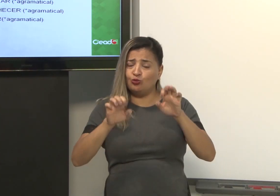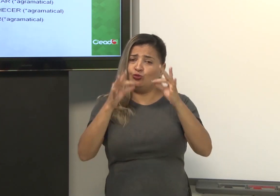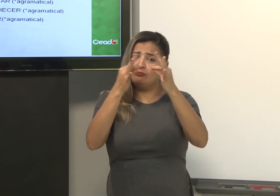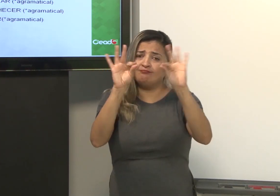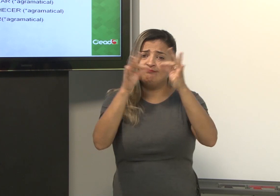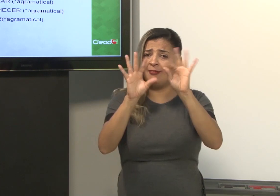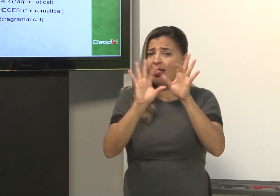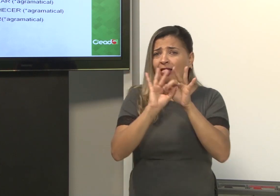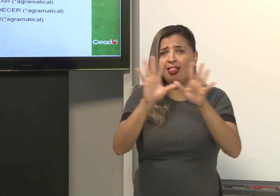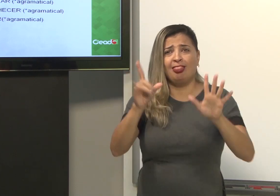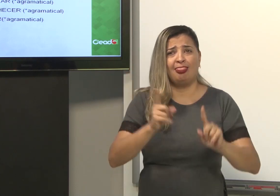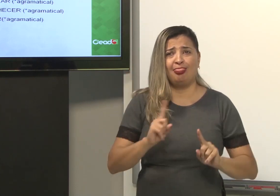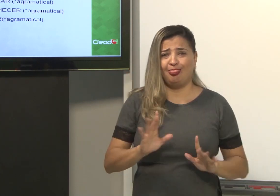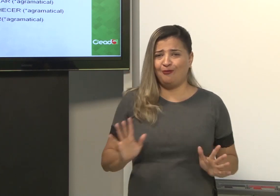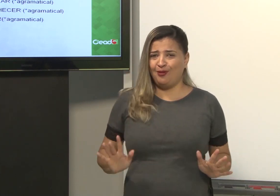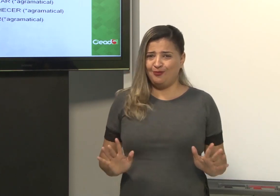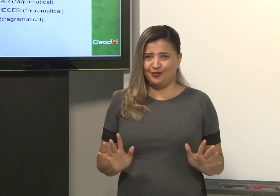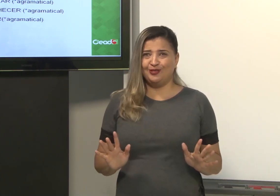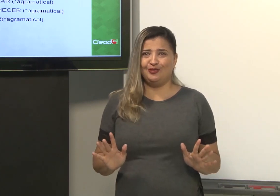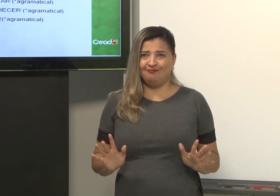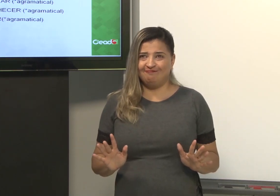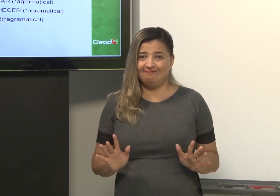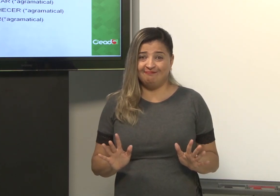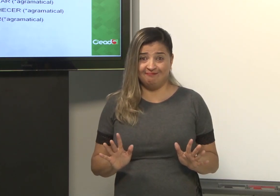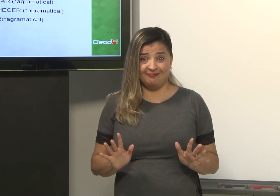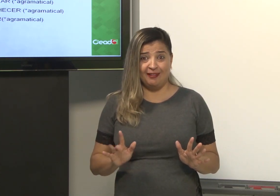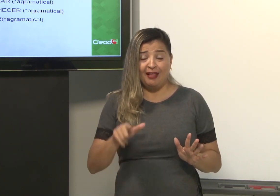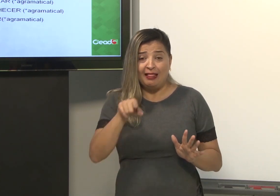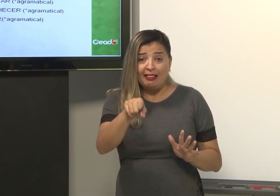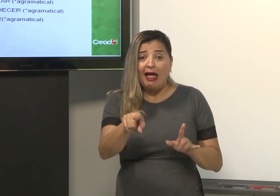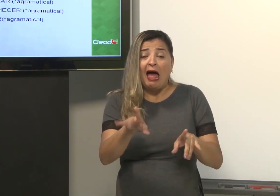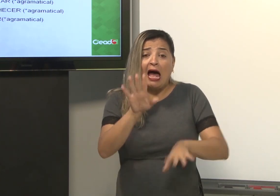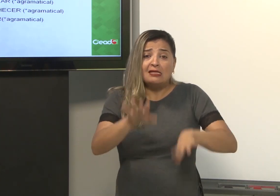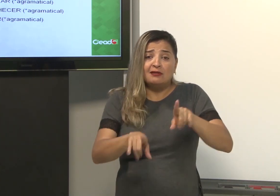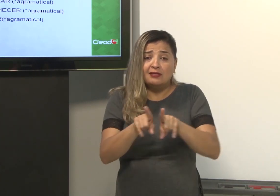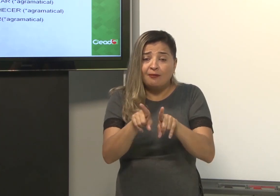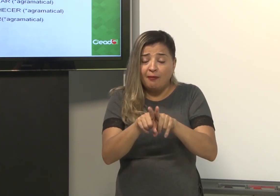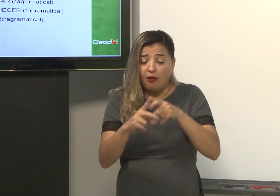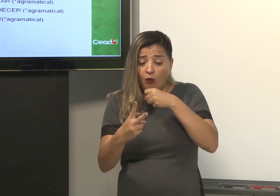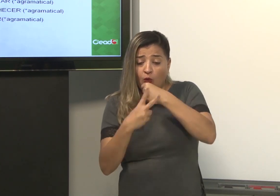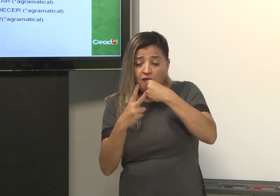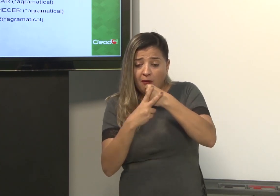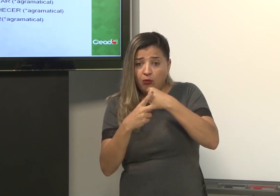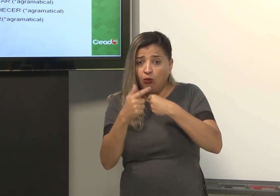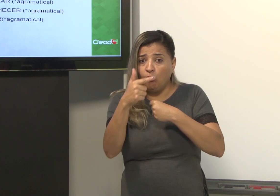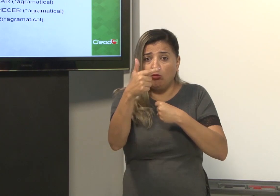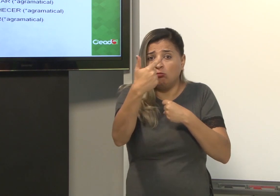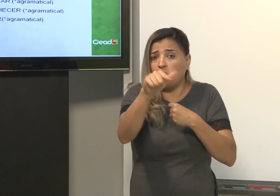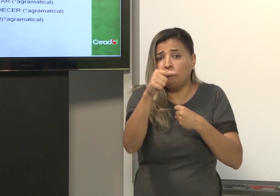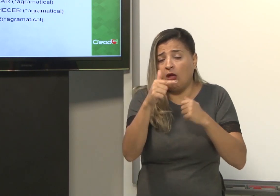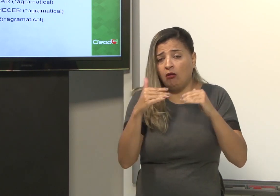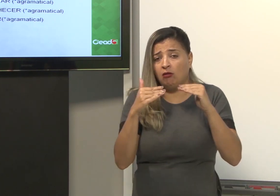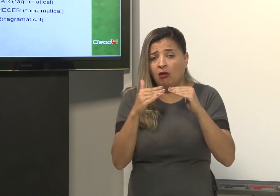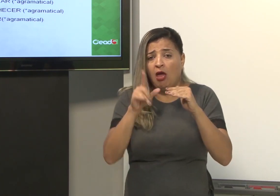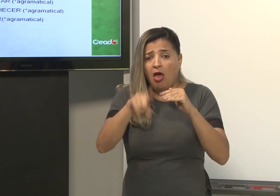da estrutura sintática não está livre. Não é livre isso. Então, verbo não tem